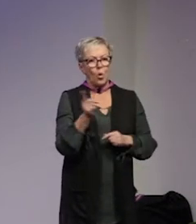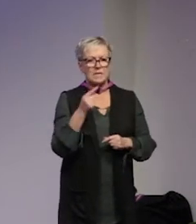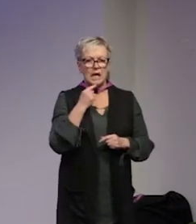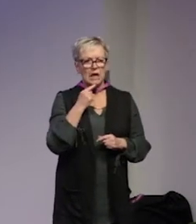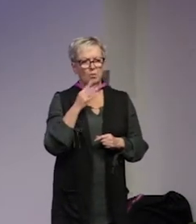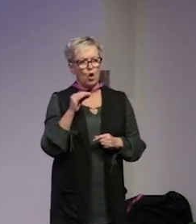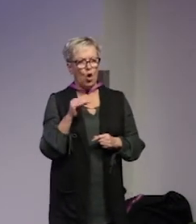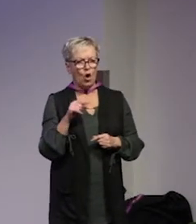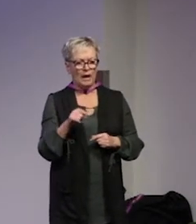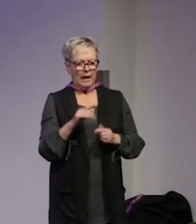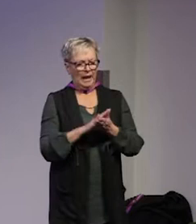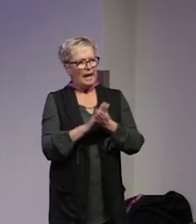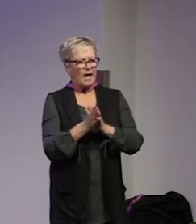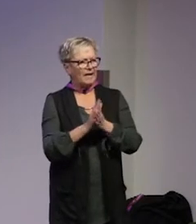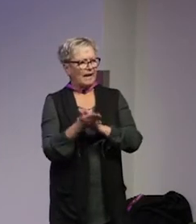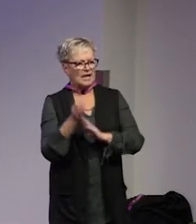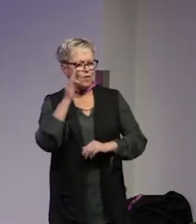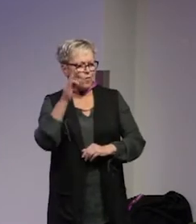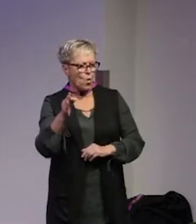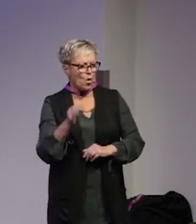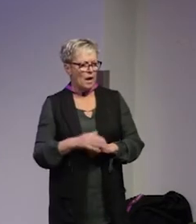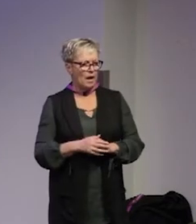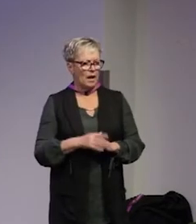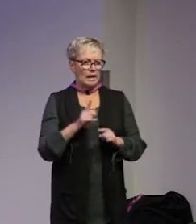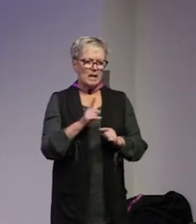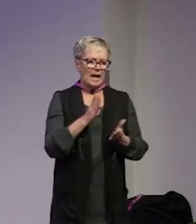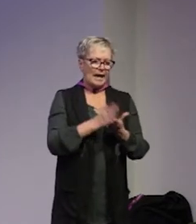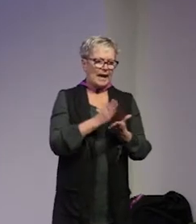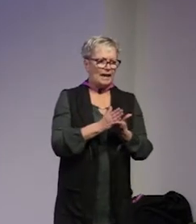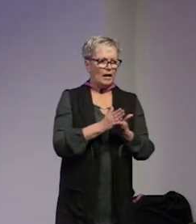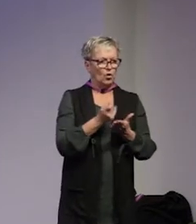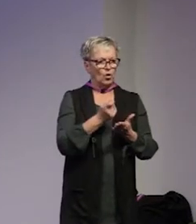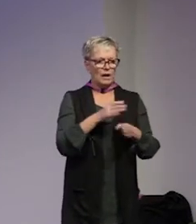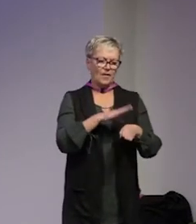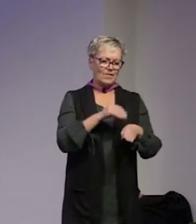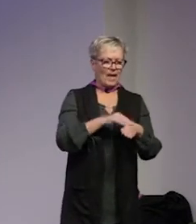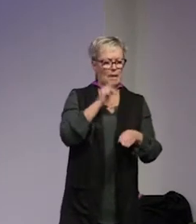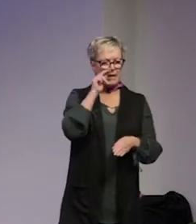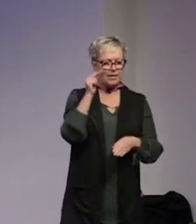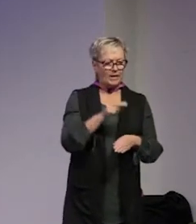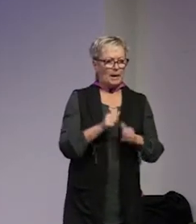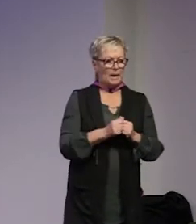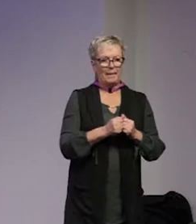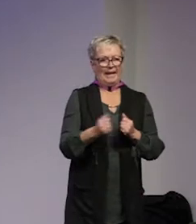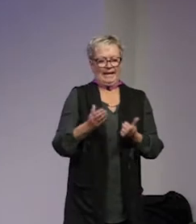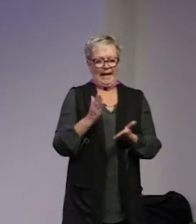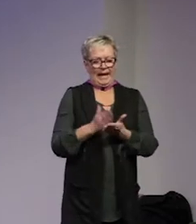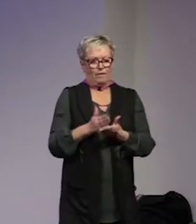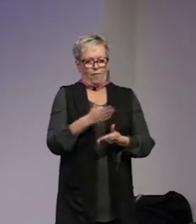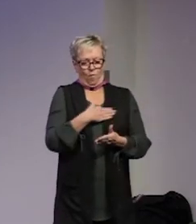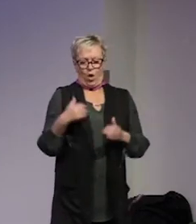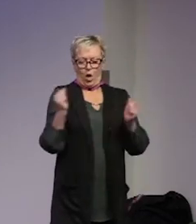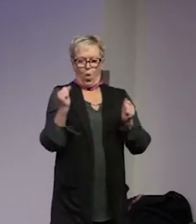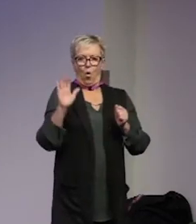att det här med radikaliseringsfrågor det kanske är relevant ur någon slags Sverige-perspektiv men det är inte relevant för våra